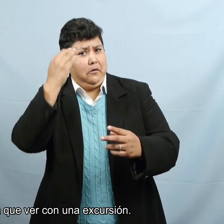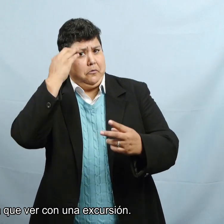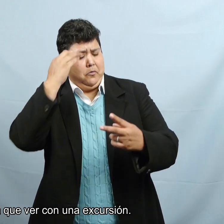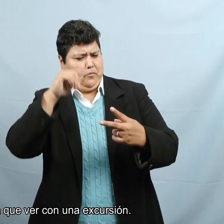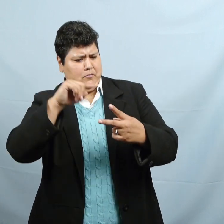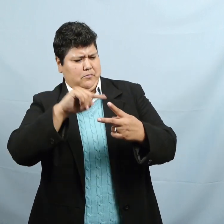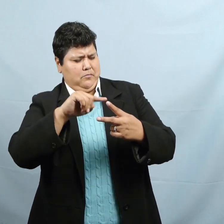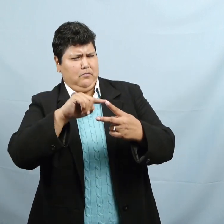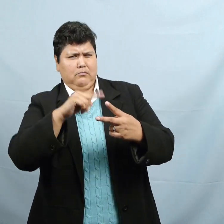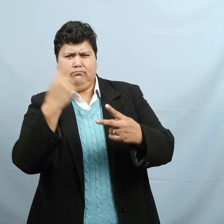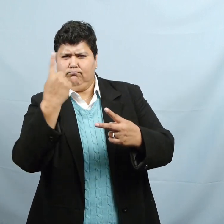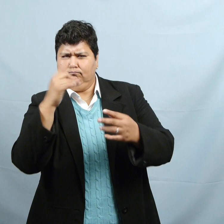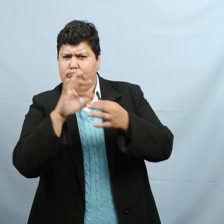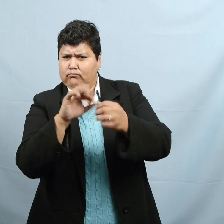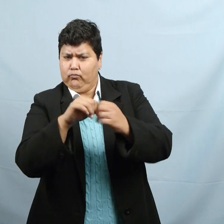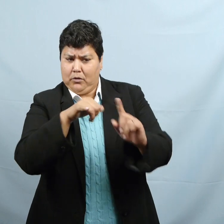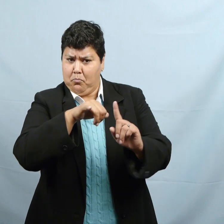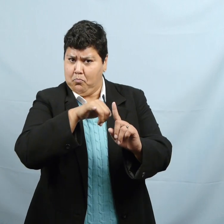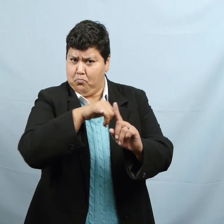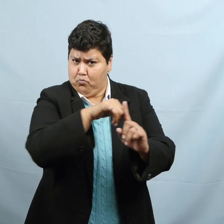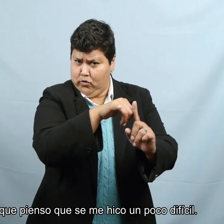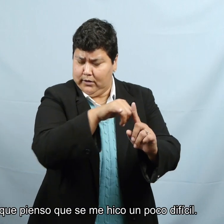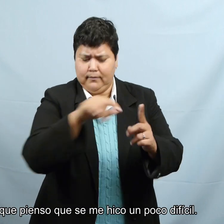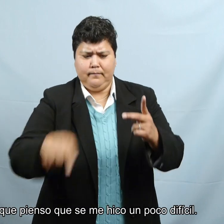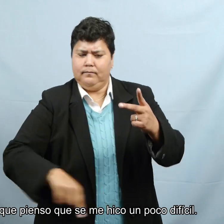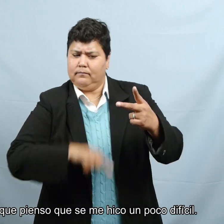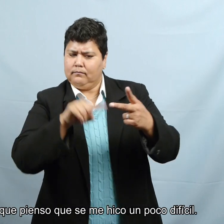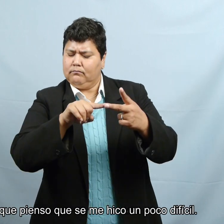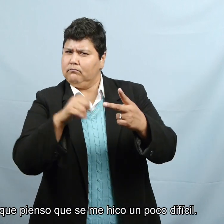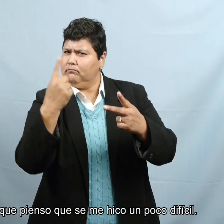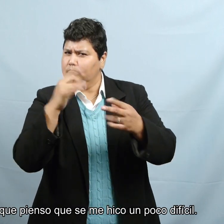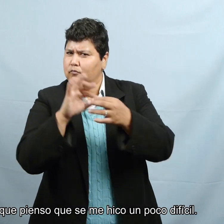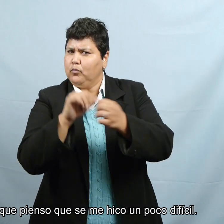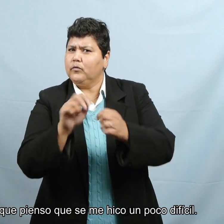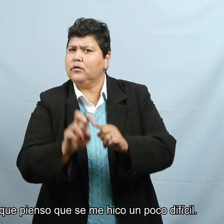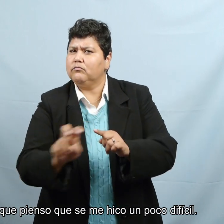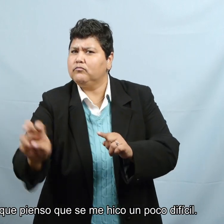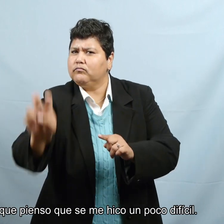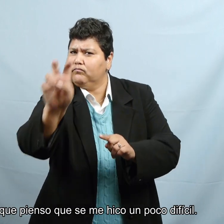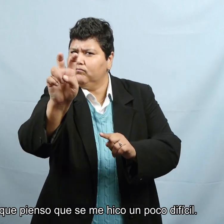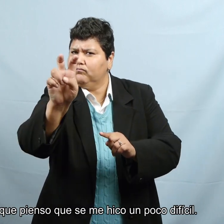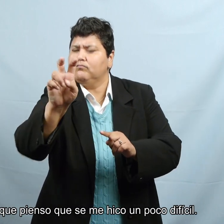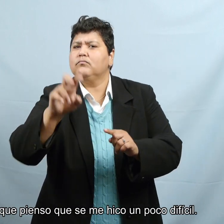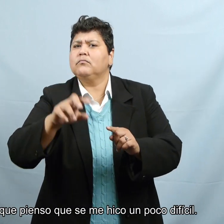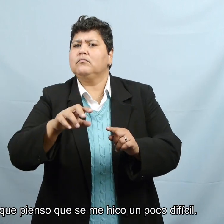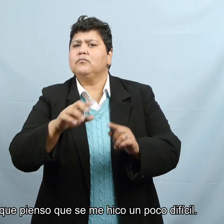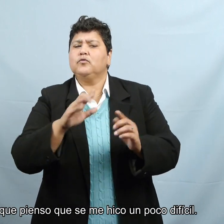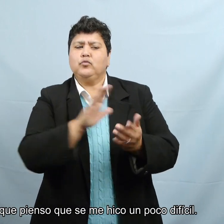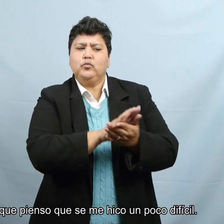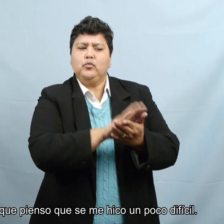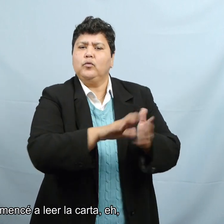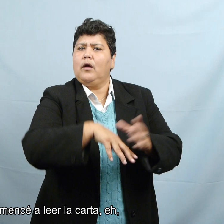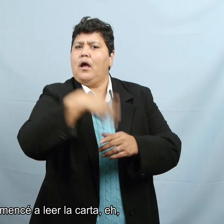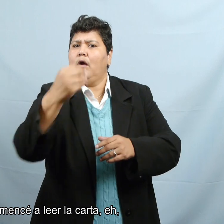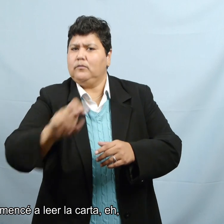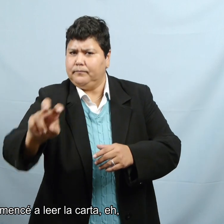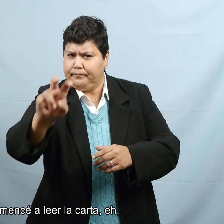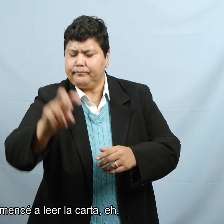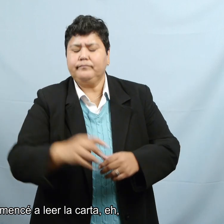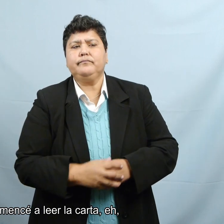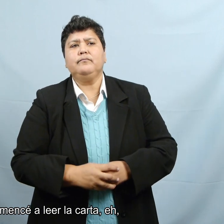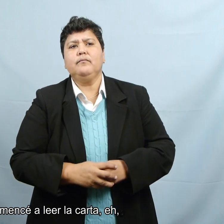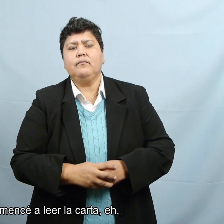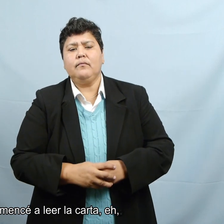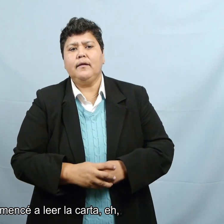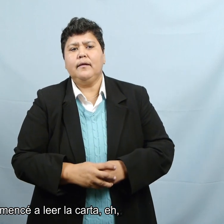excursión. Sin embargo, algo que pienso que se me hizo un poco difícil. Cuando